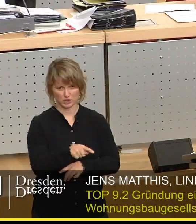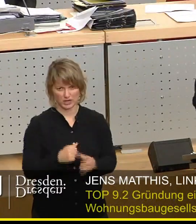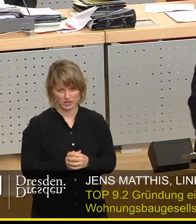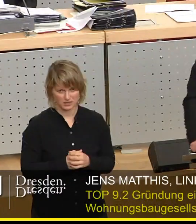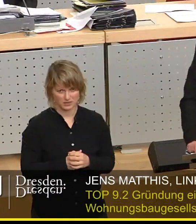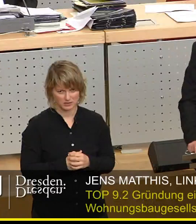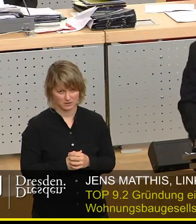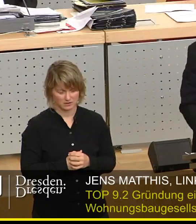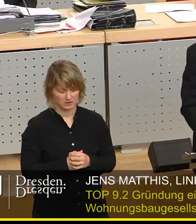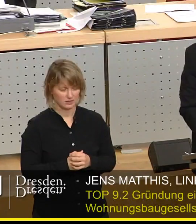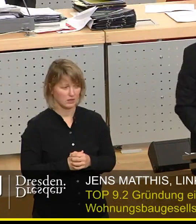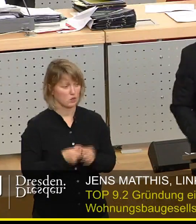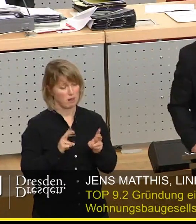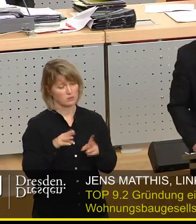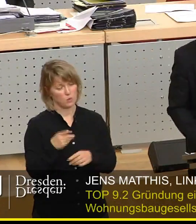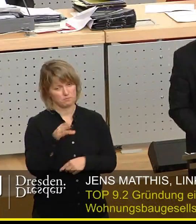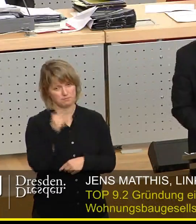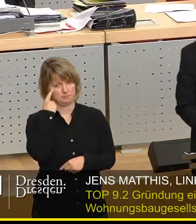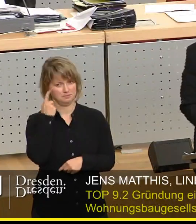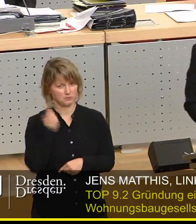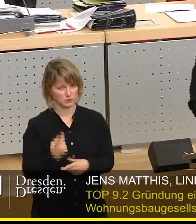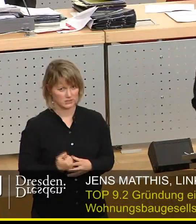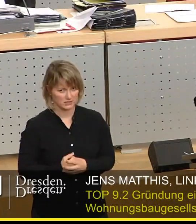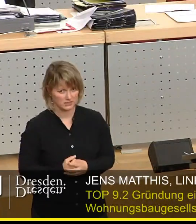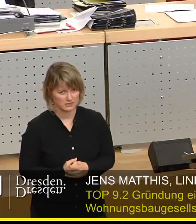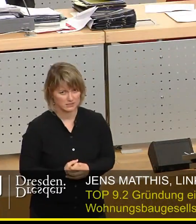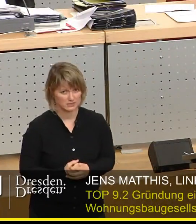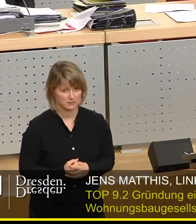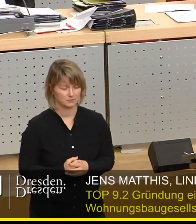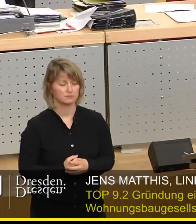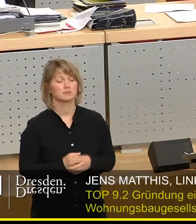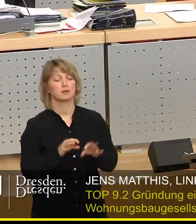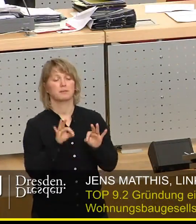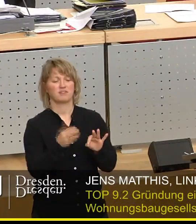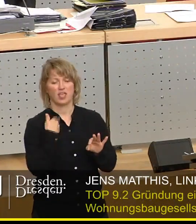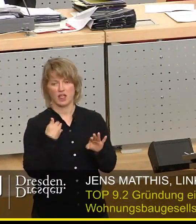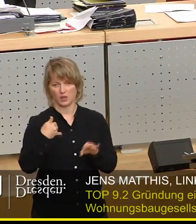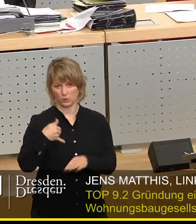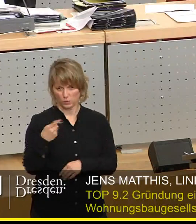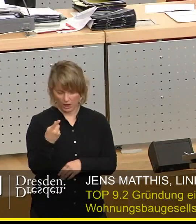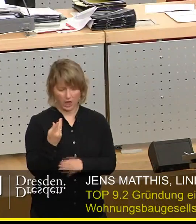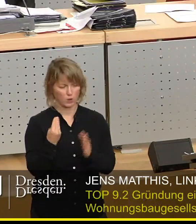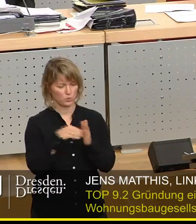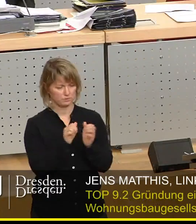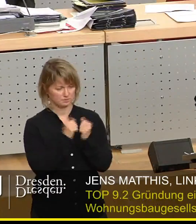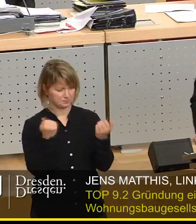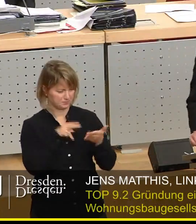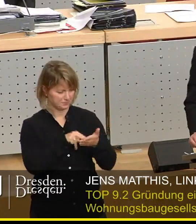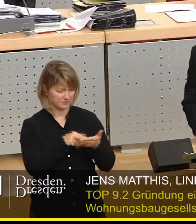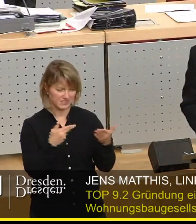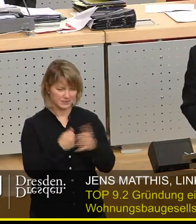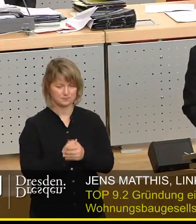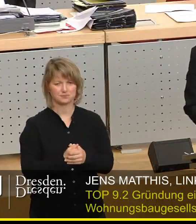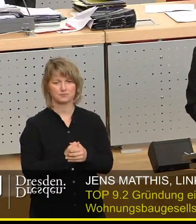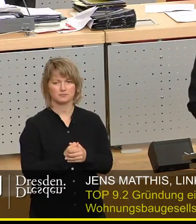den sollten Sie bedenken und dann hat uns ja Herr Krüger heute noch was mitgeteilt